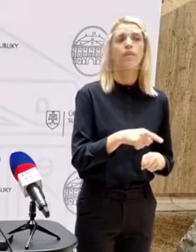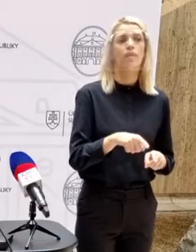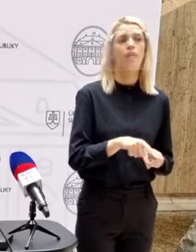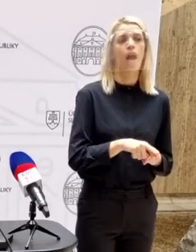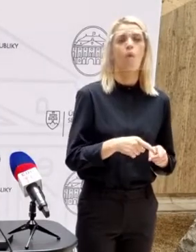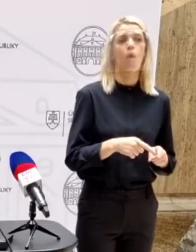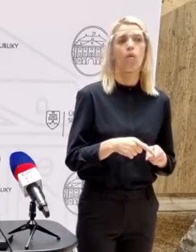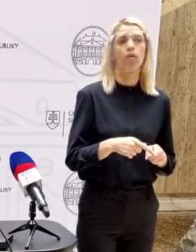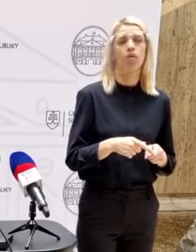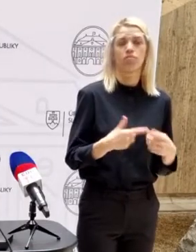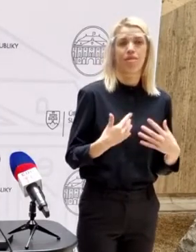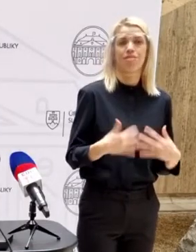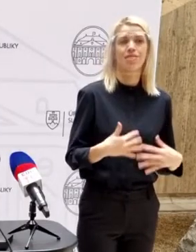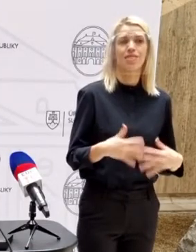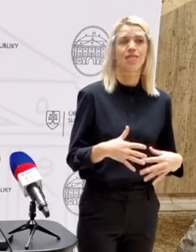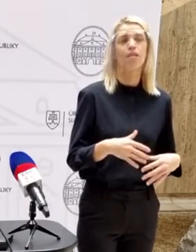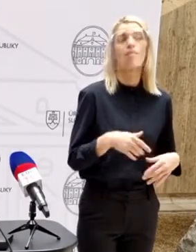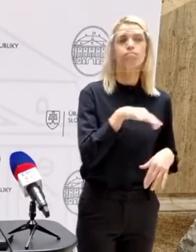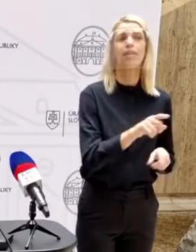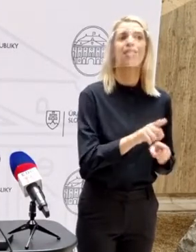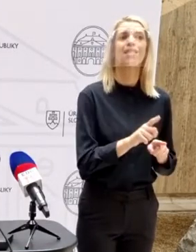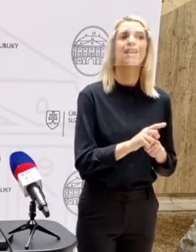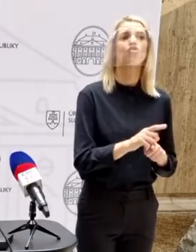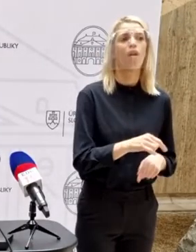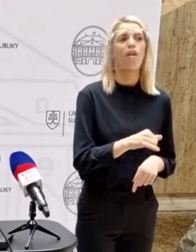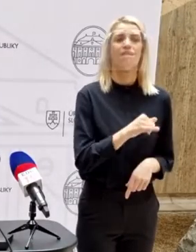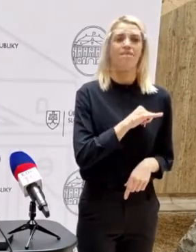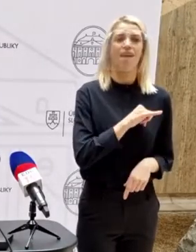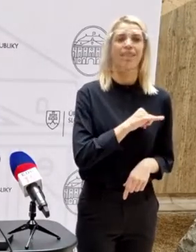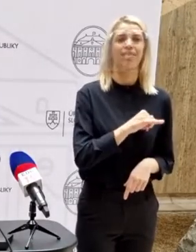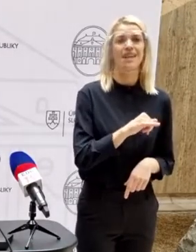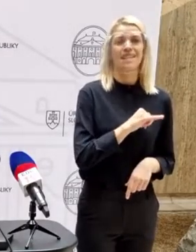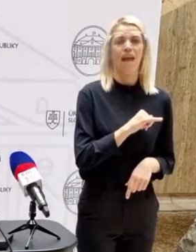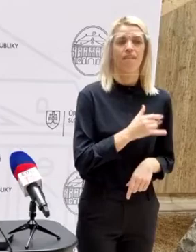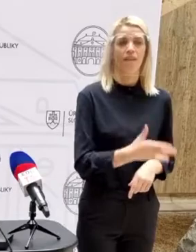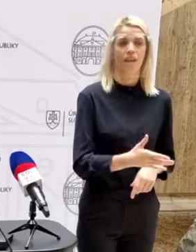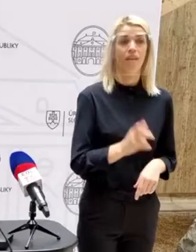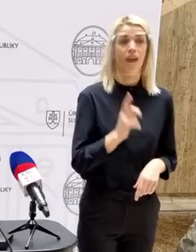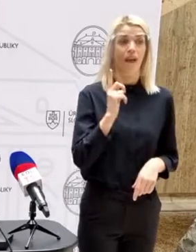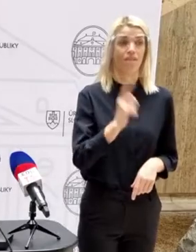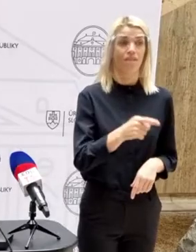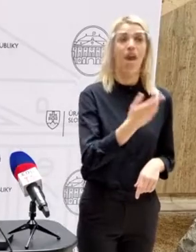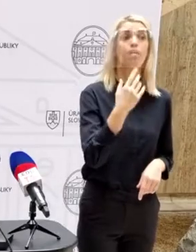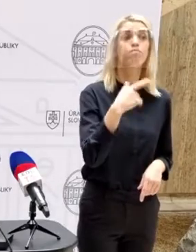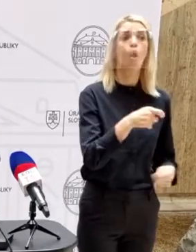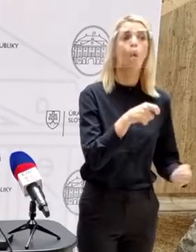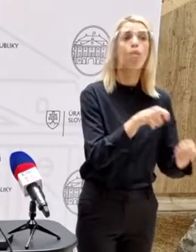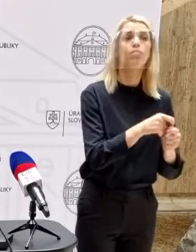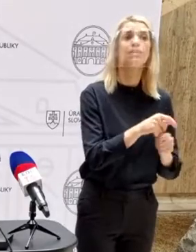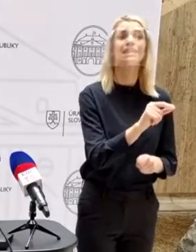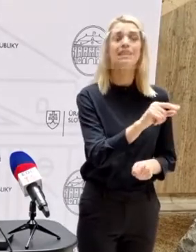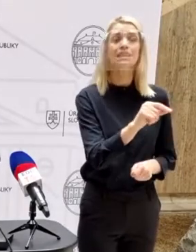ako to nazva, čiže nevyrušuje vás, to ide o človeka, ktorý už dnes vieme pre koho pracoval, kým bol platený.